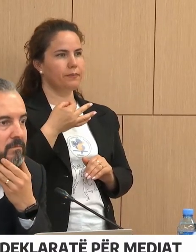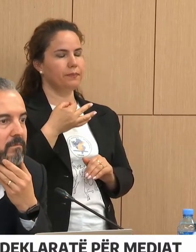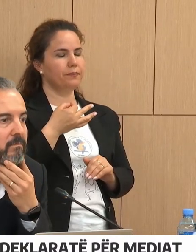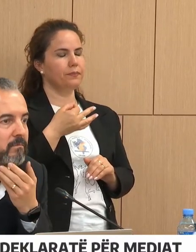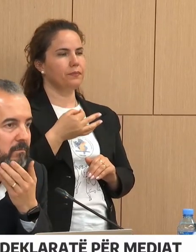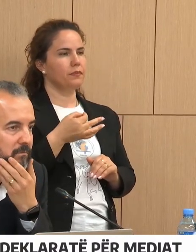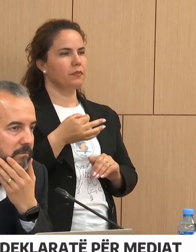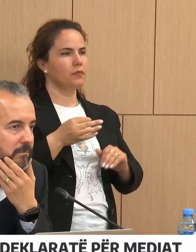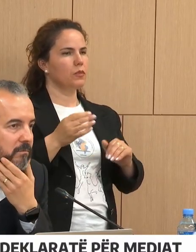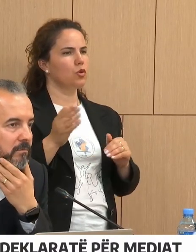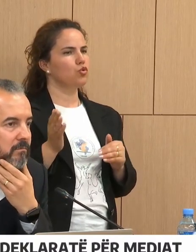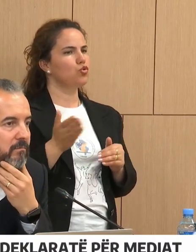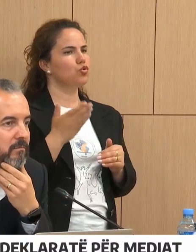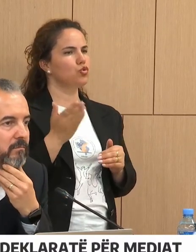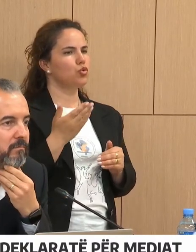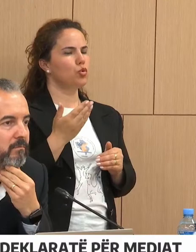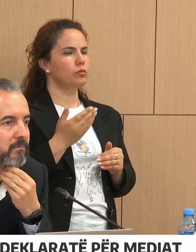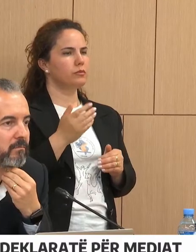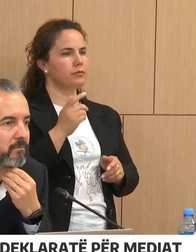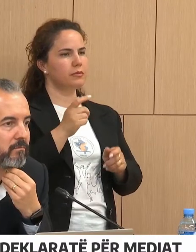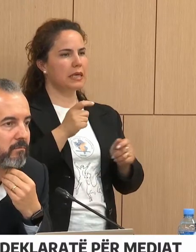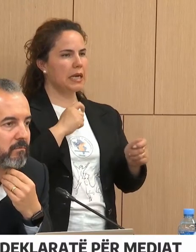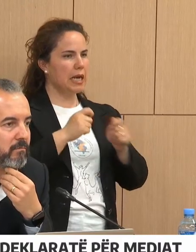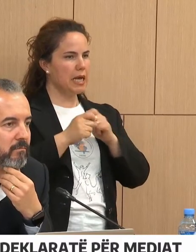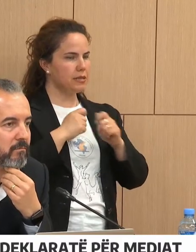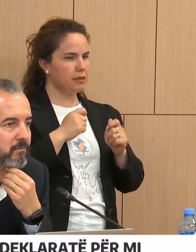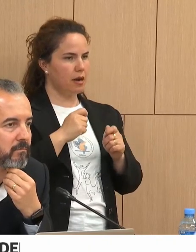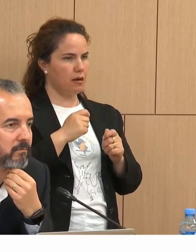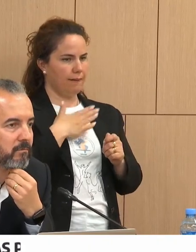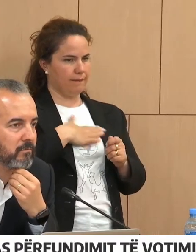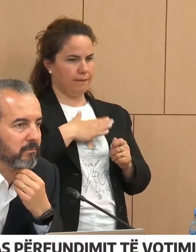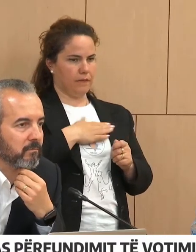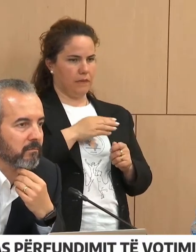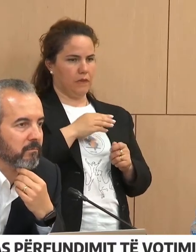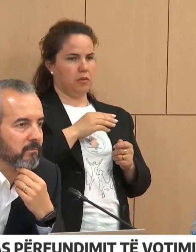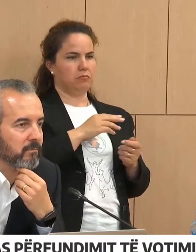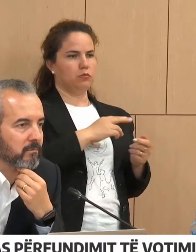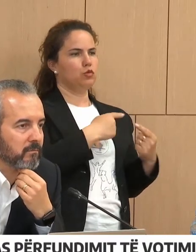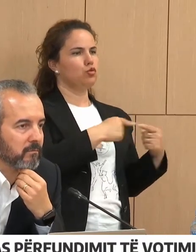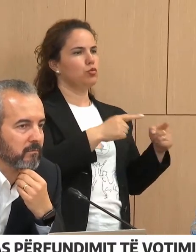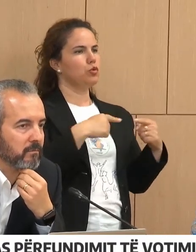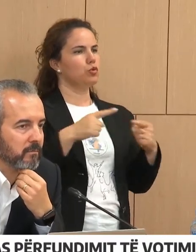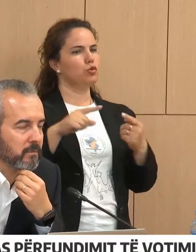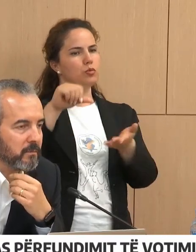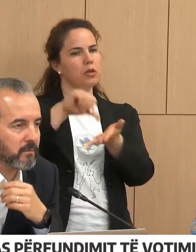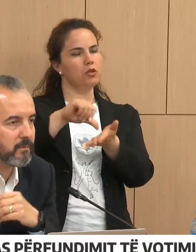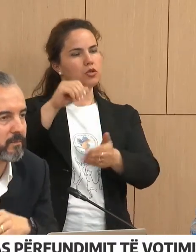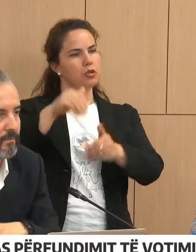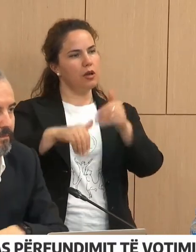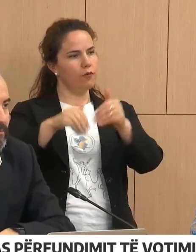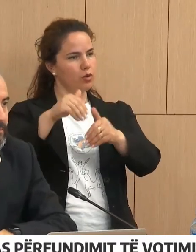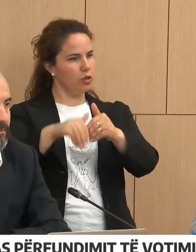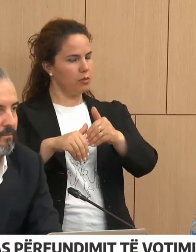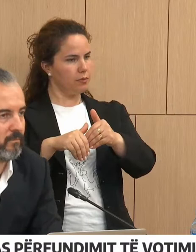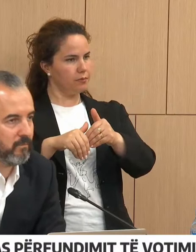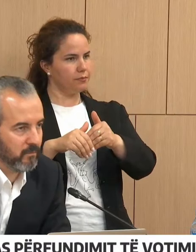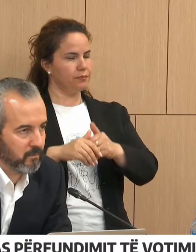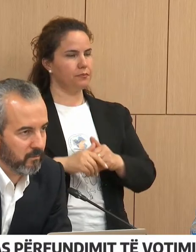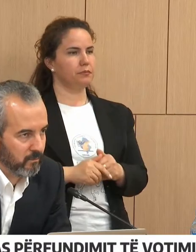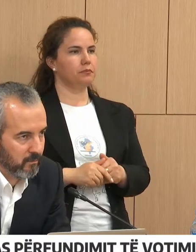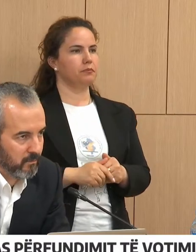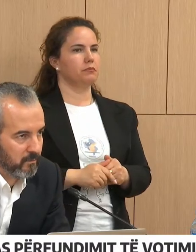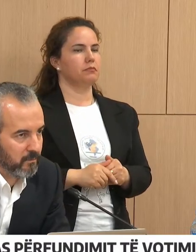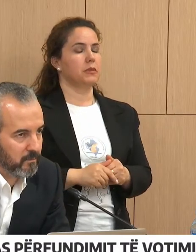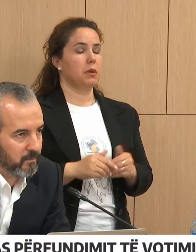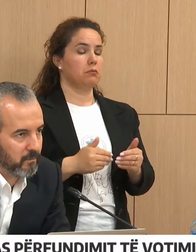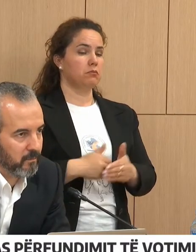ta në të medjas të cilët nuk janë lejuar në disa përgjëndrave të votimit të raportojnë nga ana e komisionerve, kanë qënë edhe